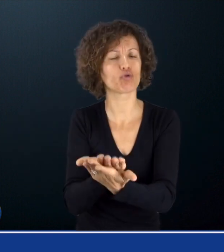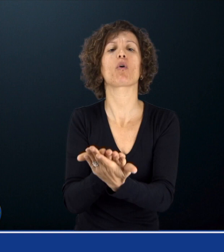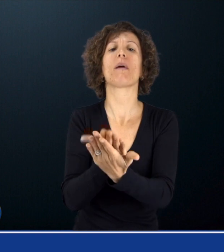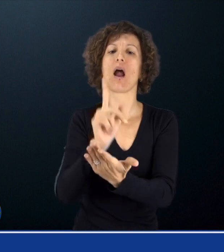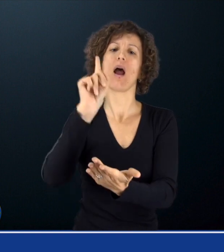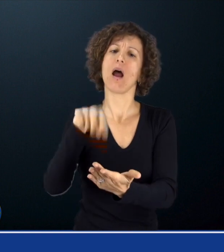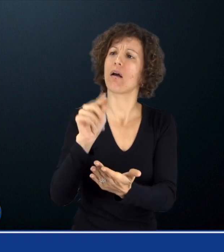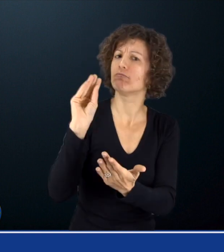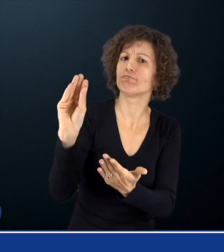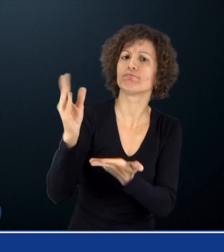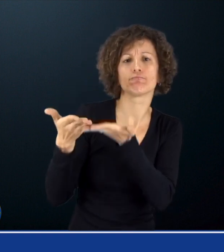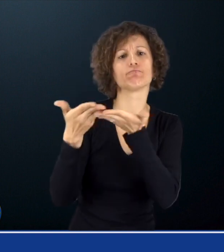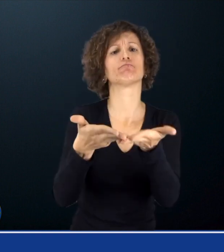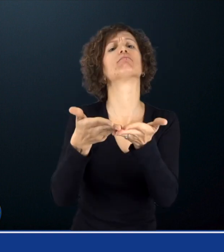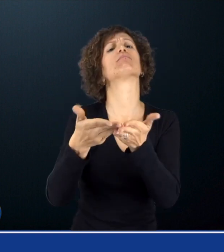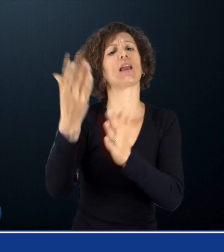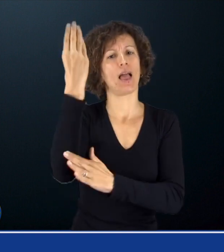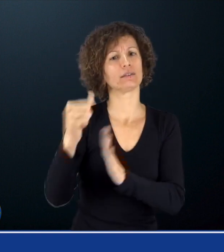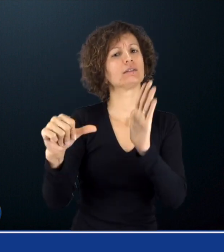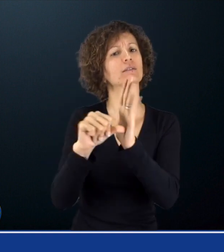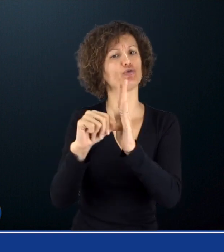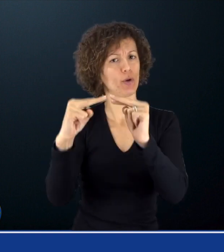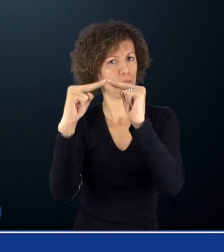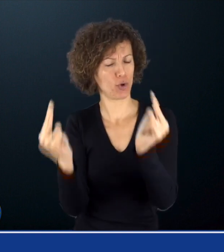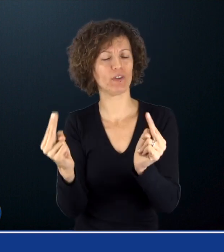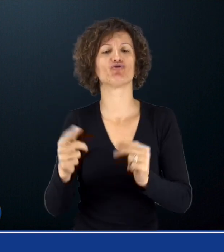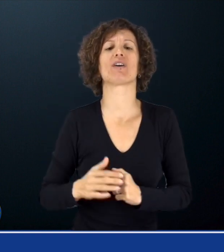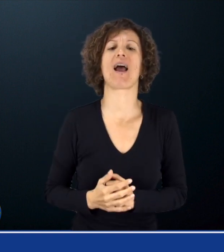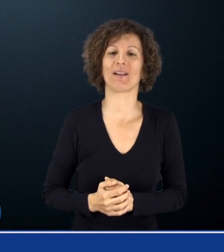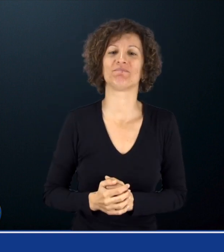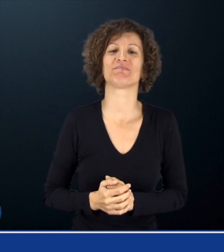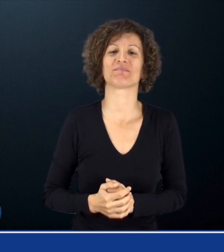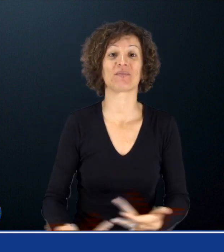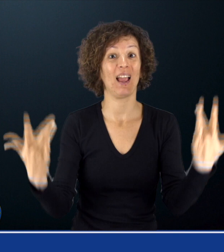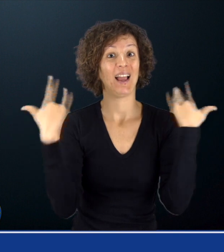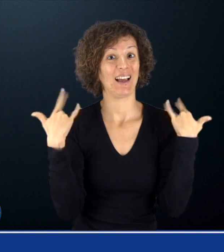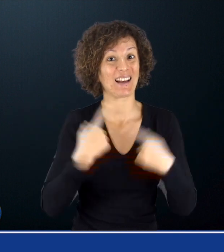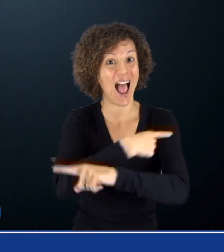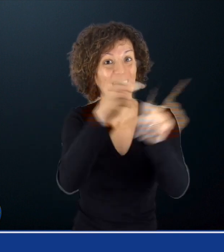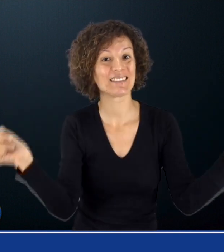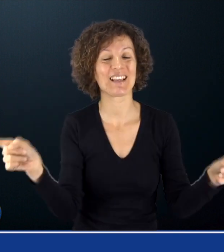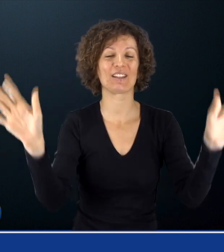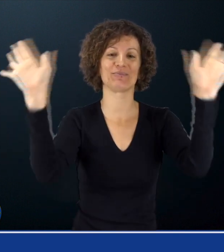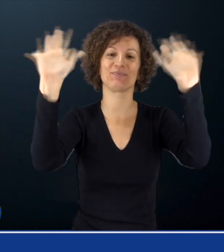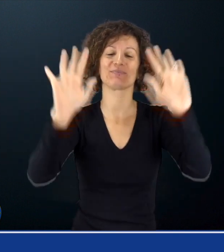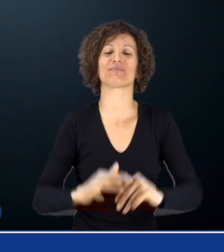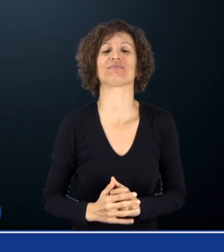presentazione della domanda anche con l'assistenza della sezione provinciale ENS Grazie e saluti Grazie